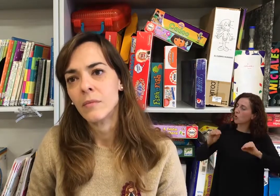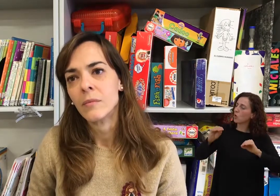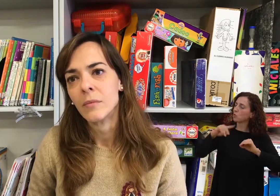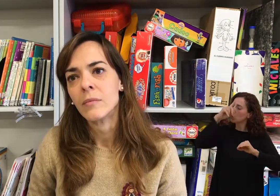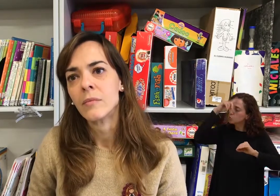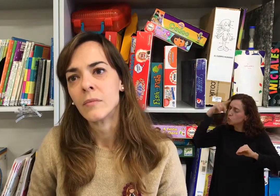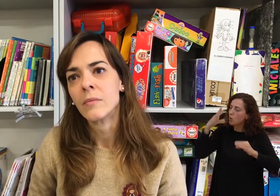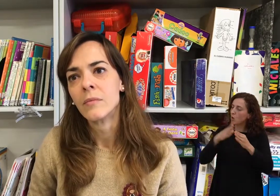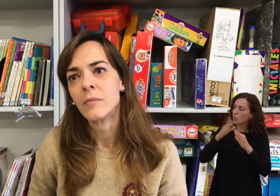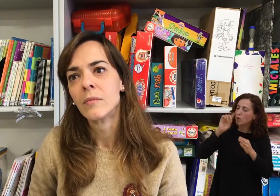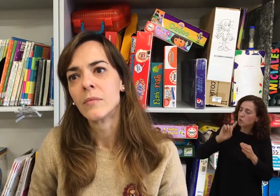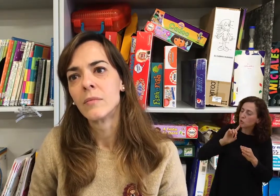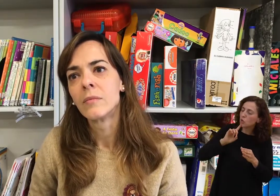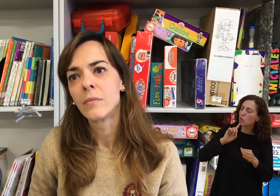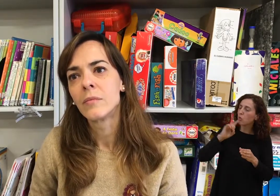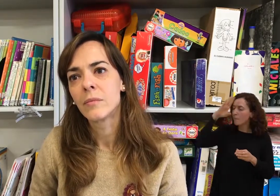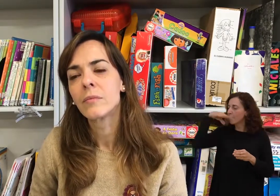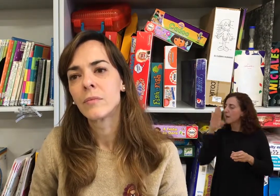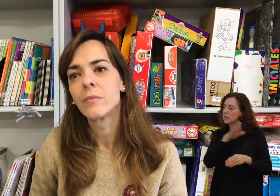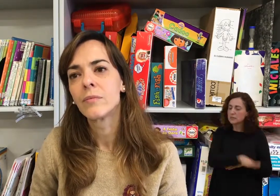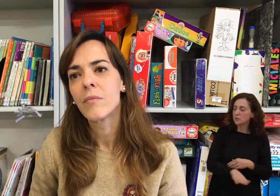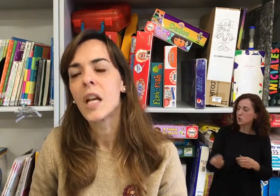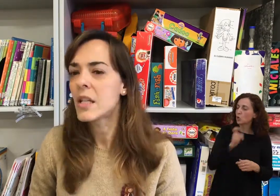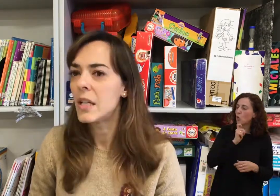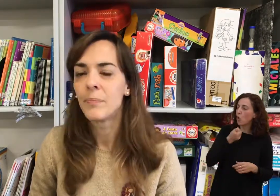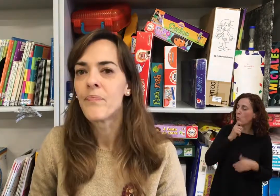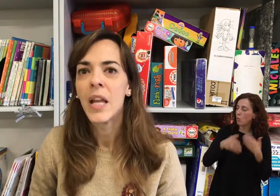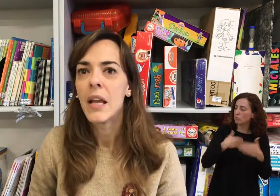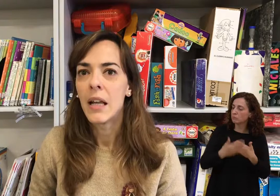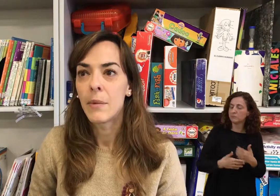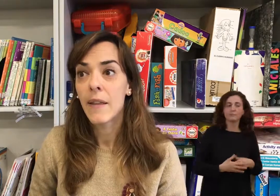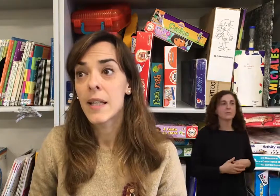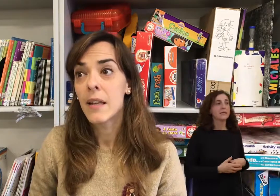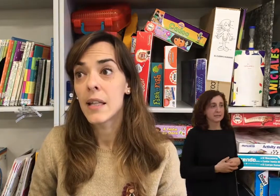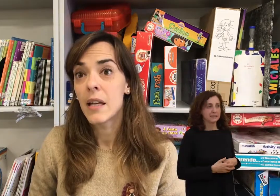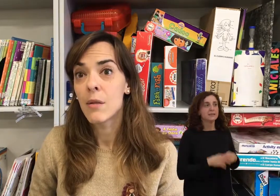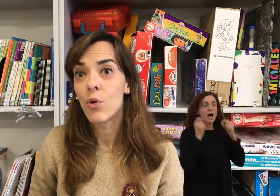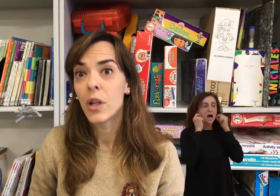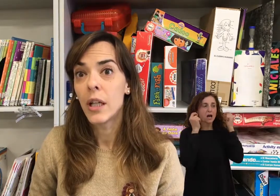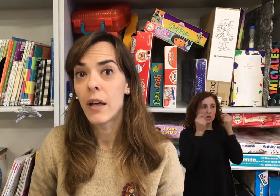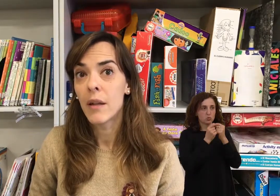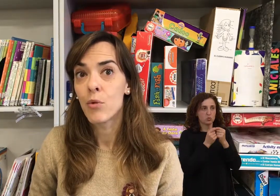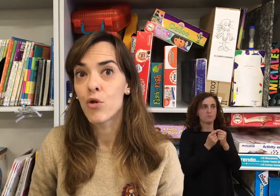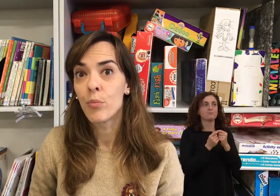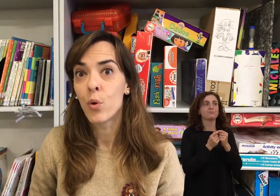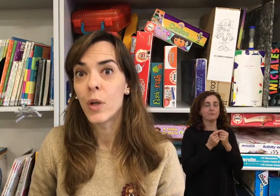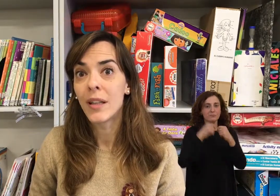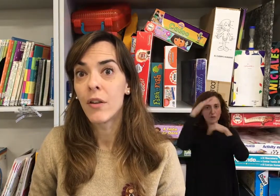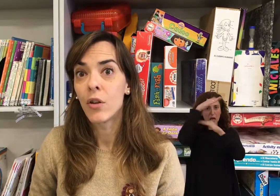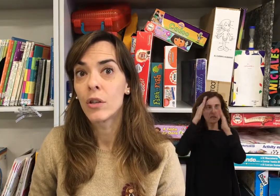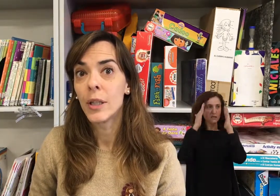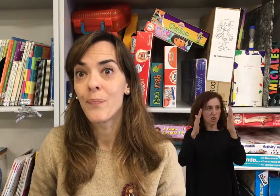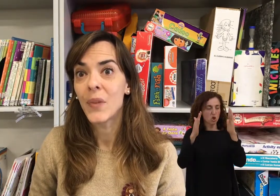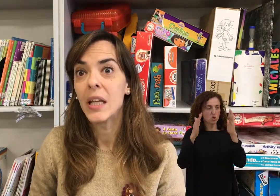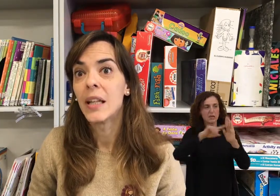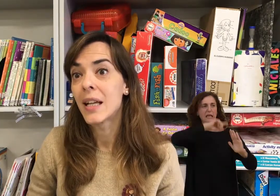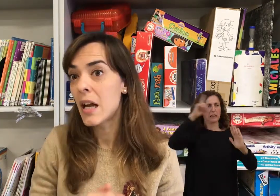cultura de comunidad sorda y de los niños igualmente? Sí, la verdad es que desde Aransburg hacemos un poco una atención integral,